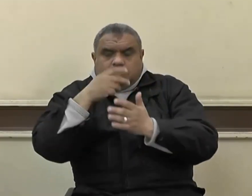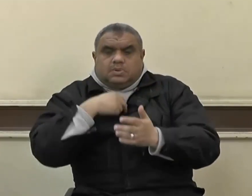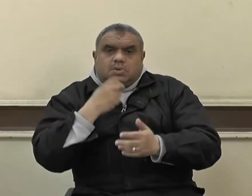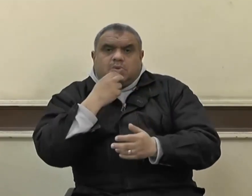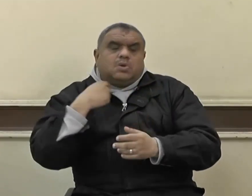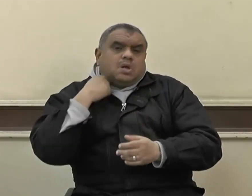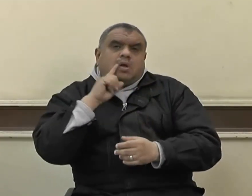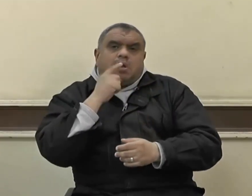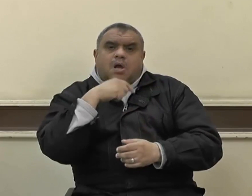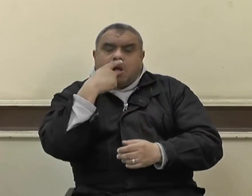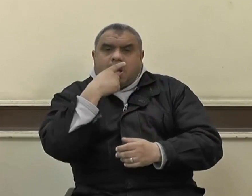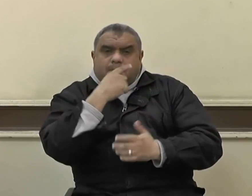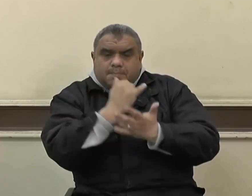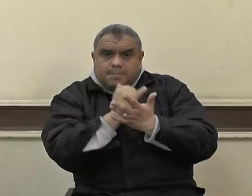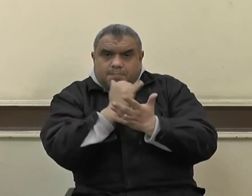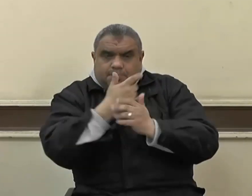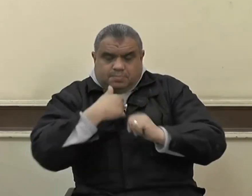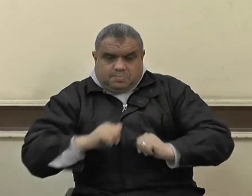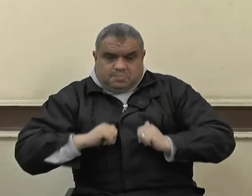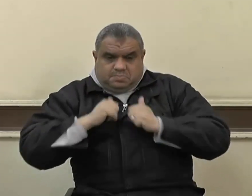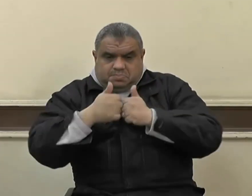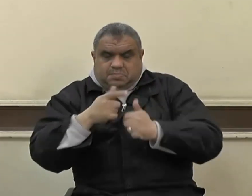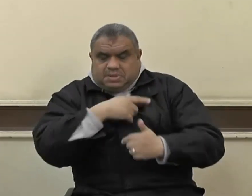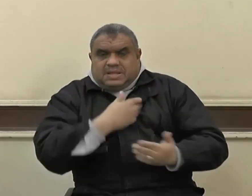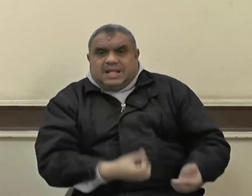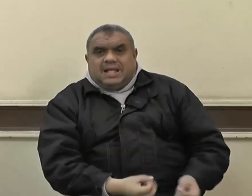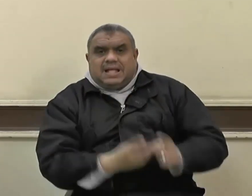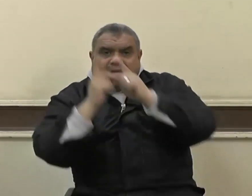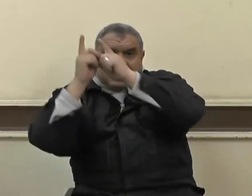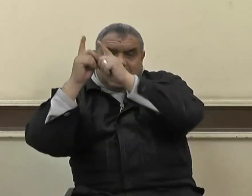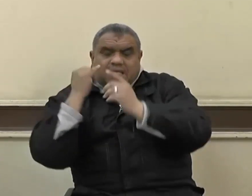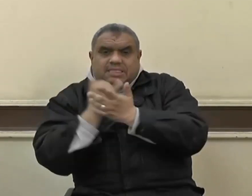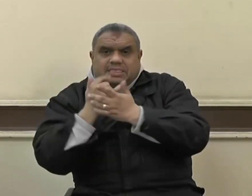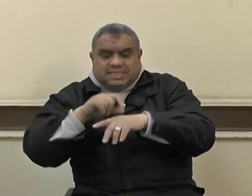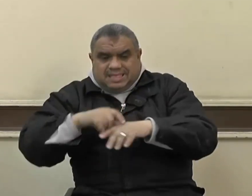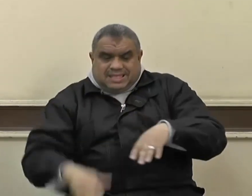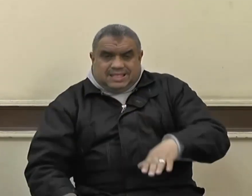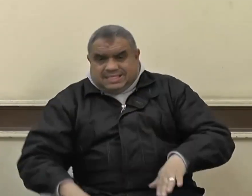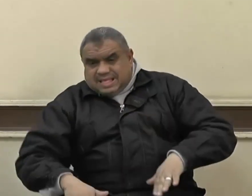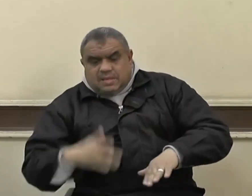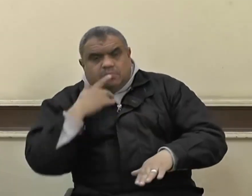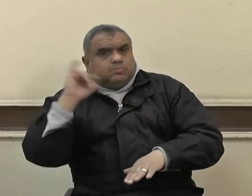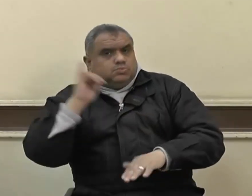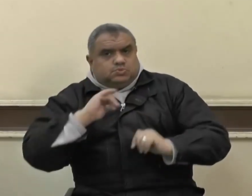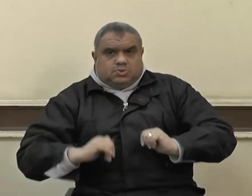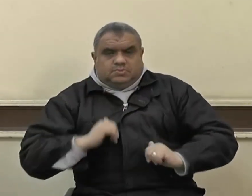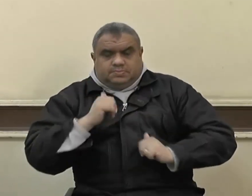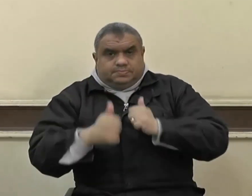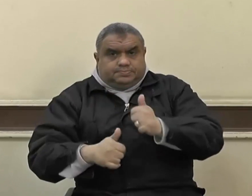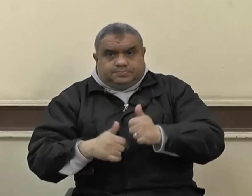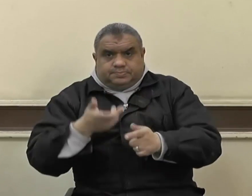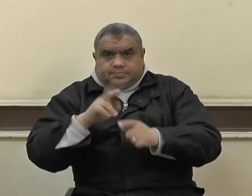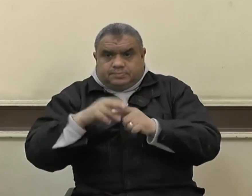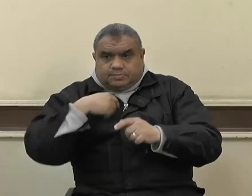المرؤة والشهامة والرجولة والعفة وحفظ النفس والعرض وحفظ المال